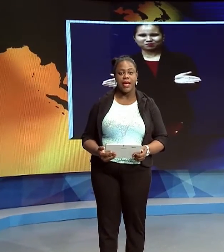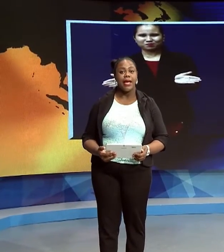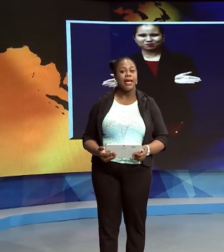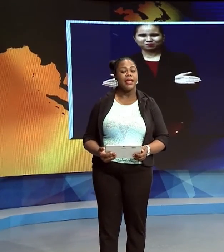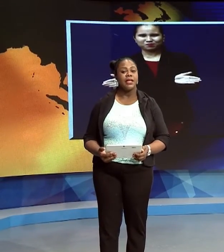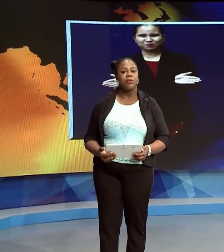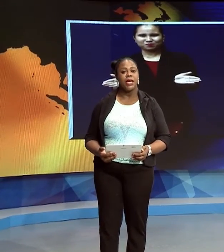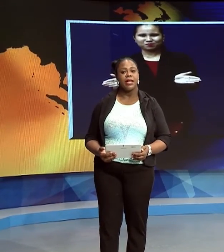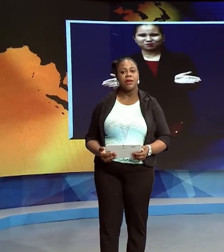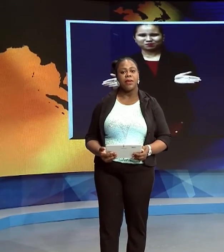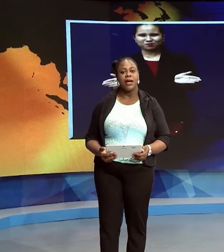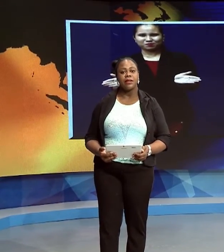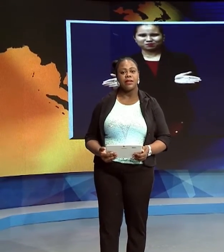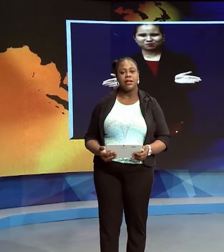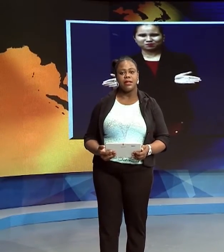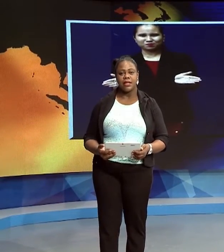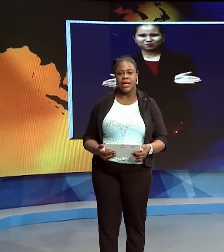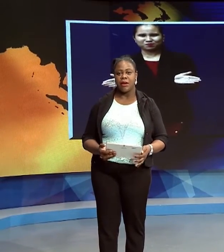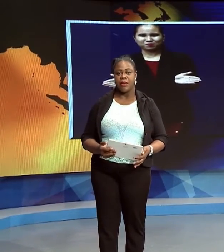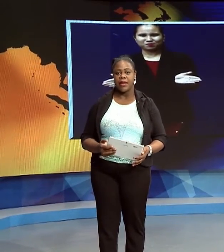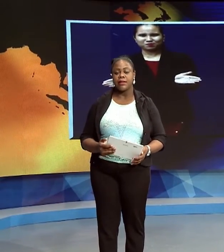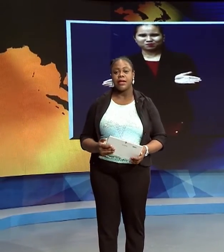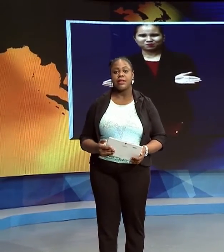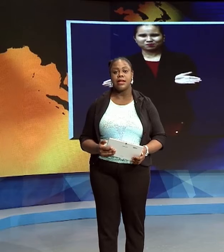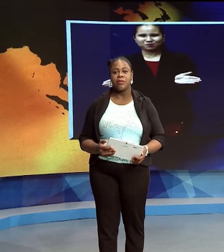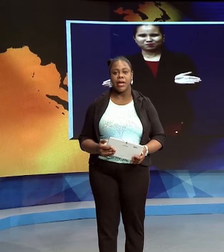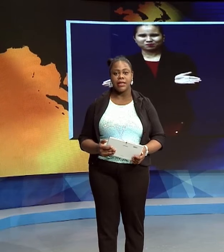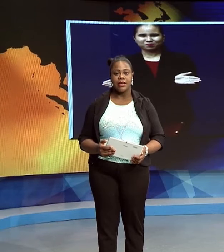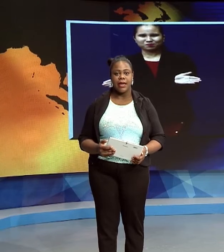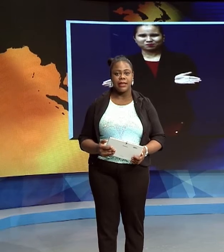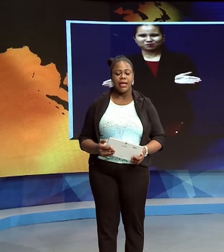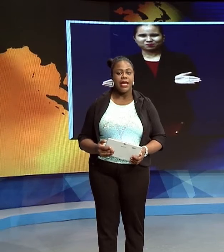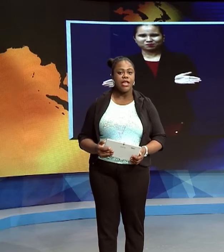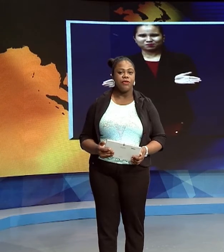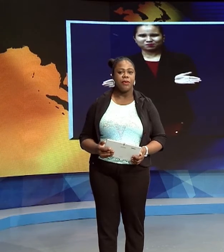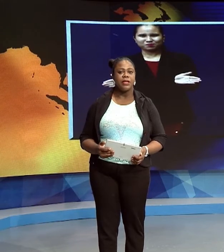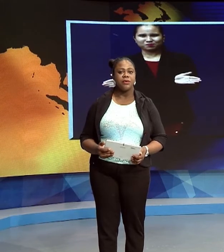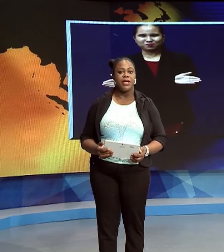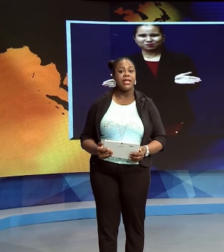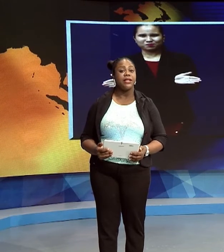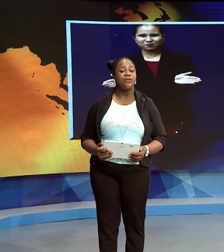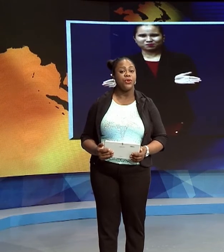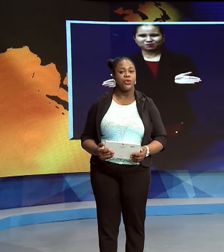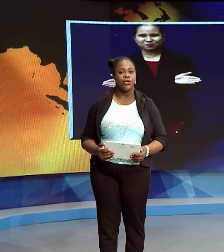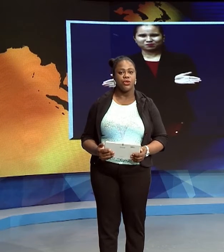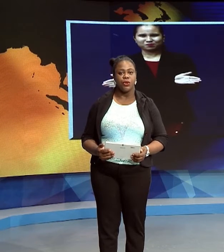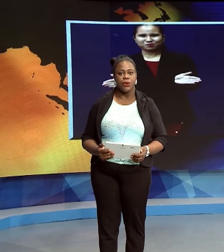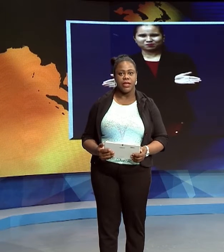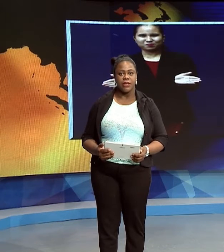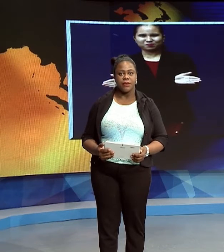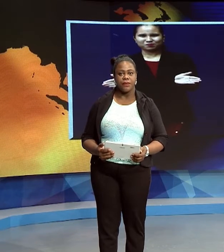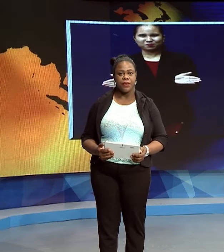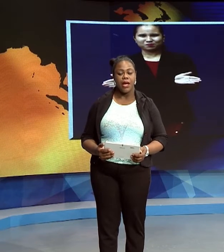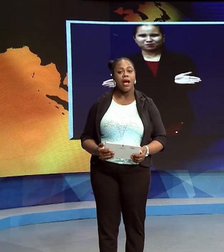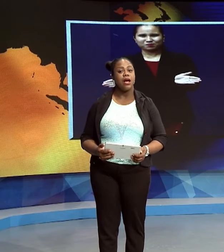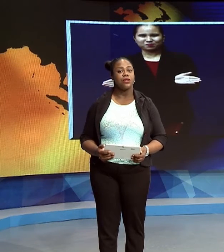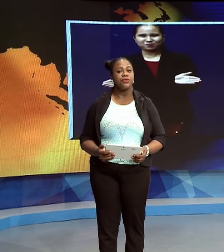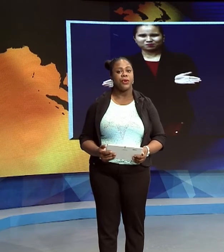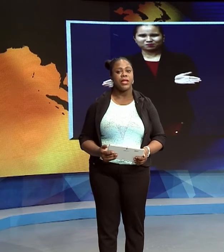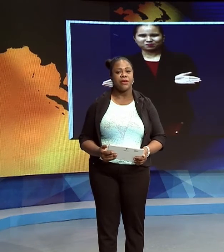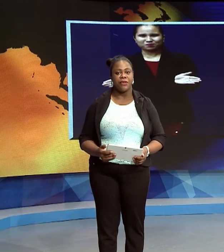Eerder is bekendgemaakt dat de centrale markt aan de Saramakka-straat in verband met dit virus gesloten is.